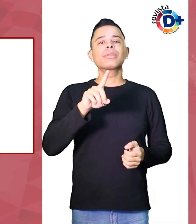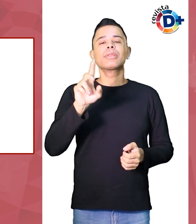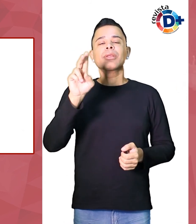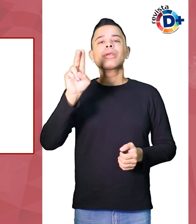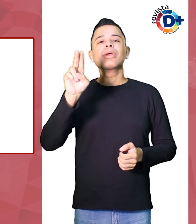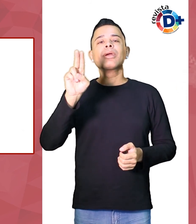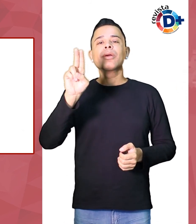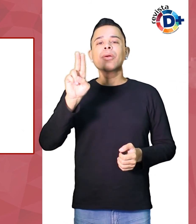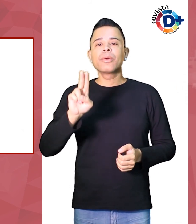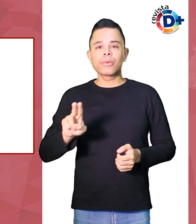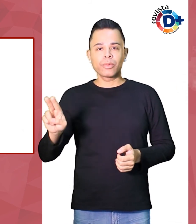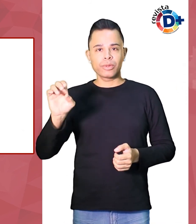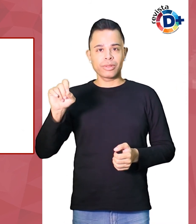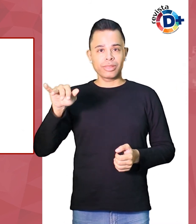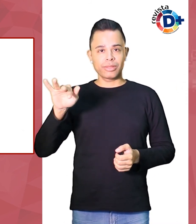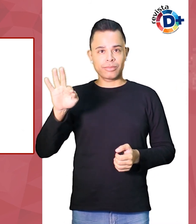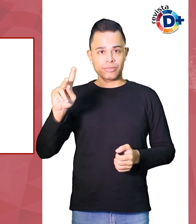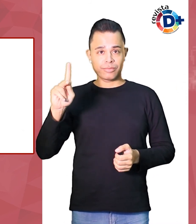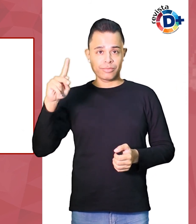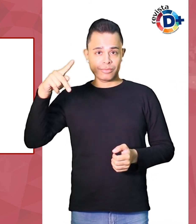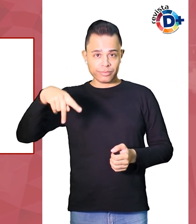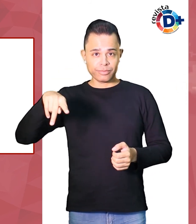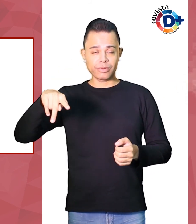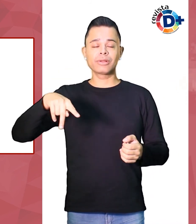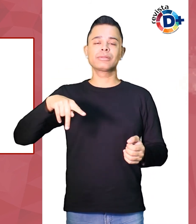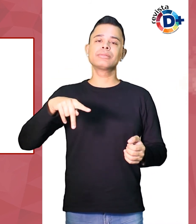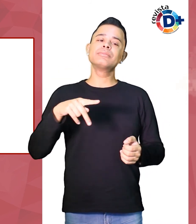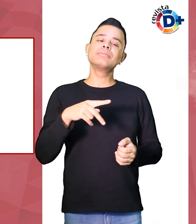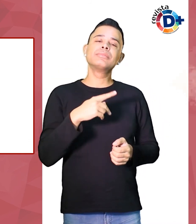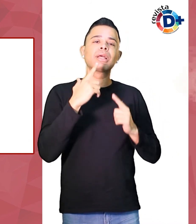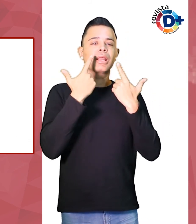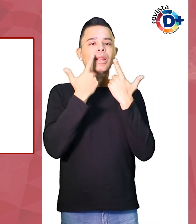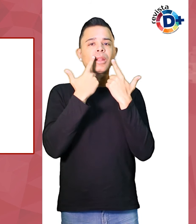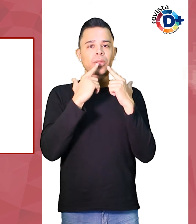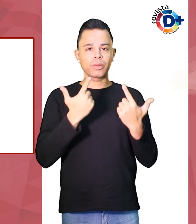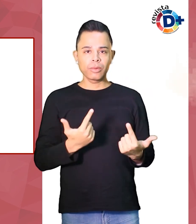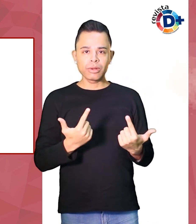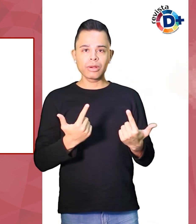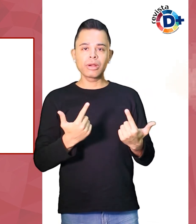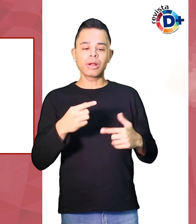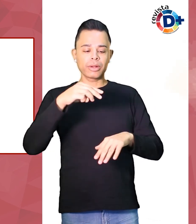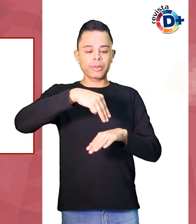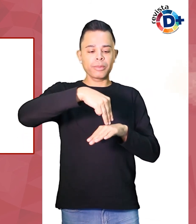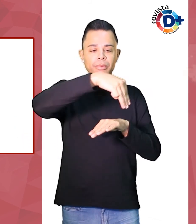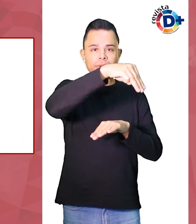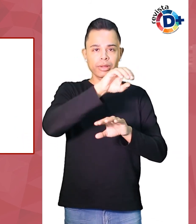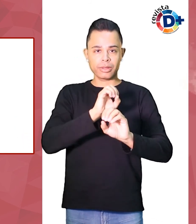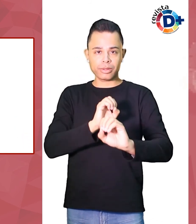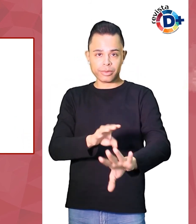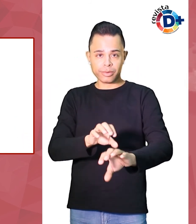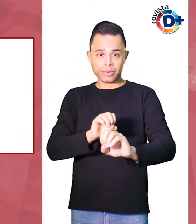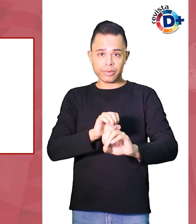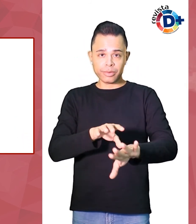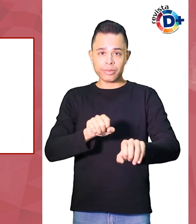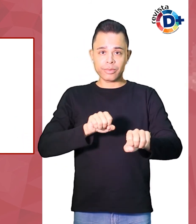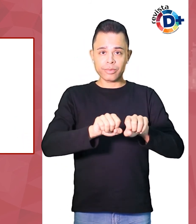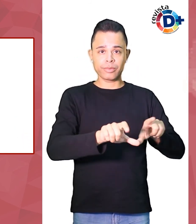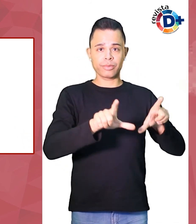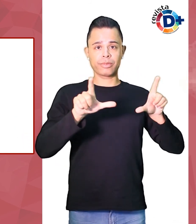Aplicada e Estudos da Linguagem Mestra em Educação e Bacharelada em Letras Libras